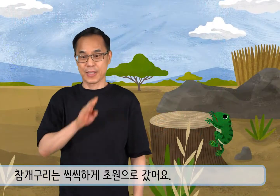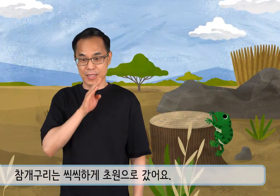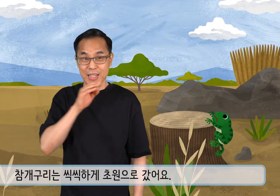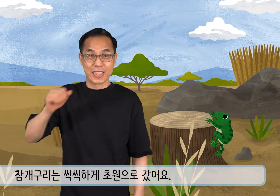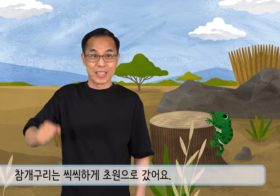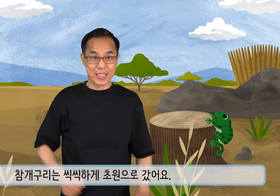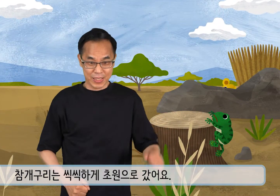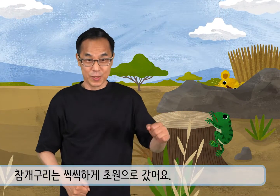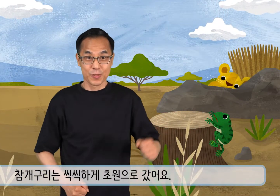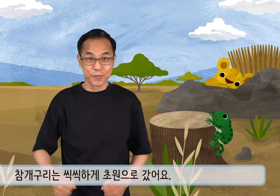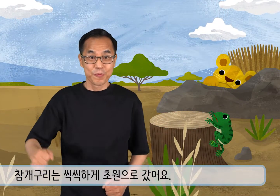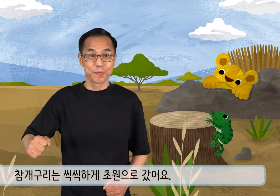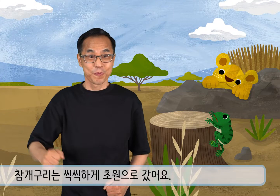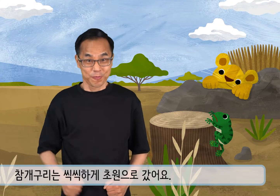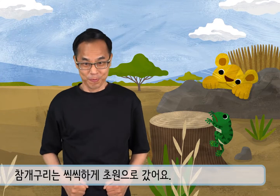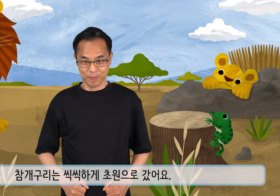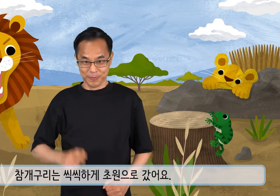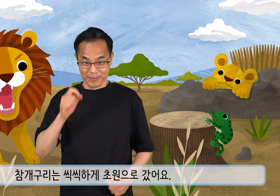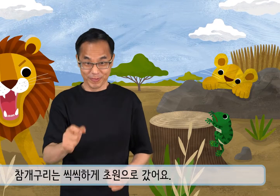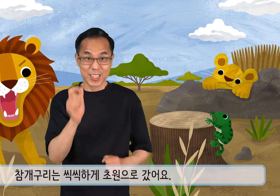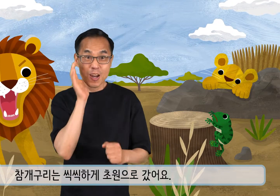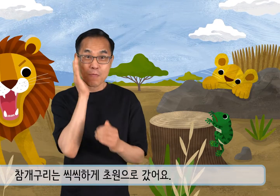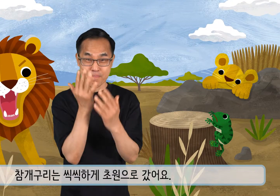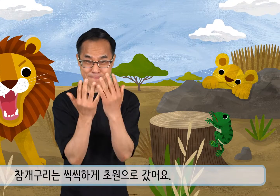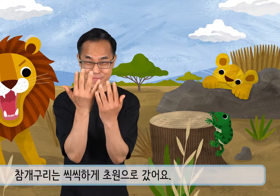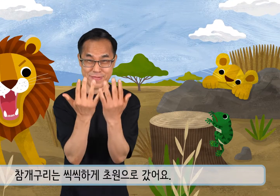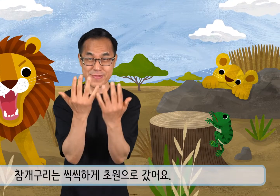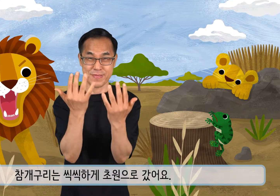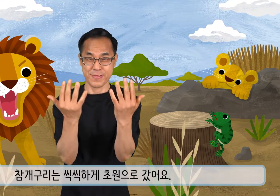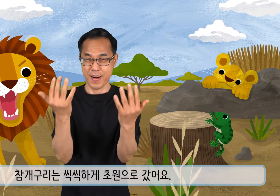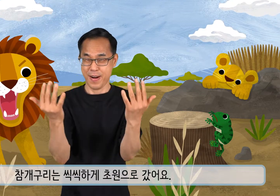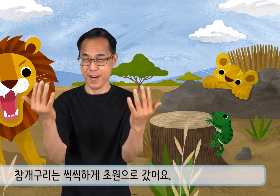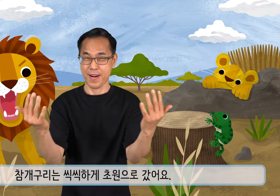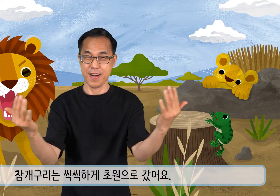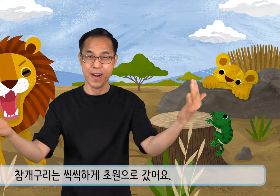참개구리는 씩씩하게 초원으로 갔어요.